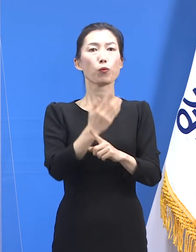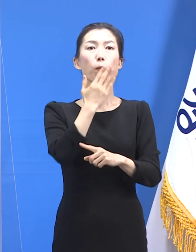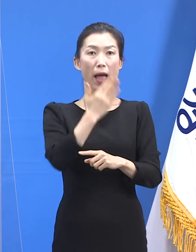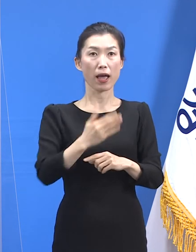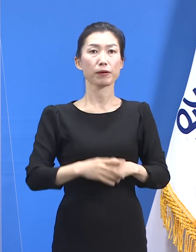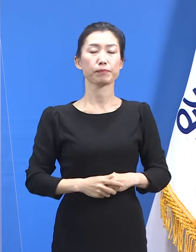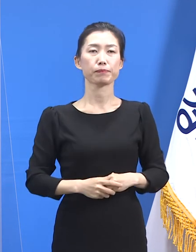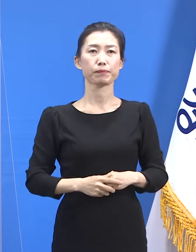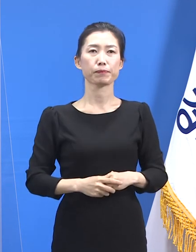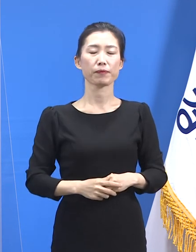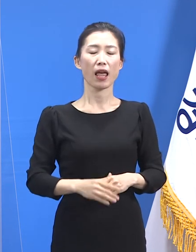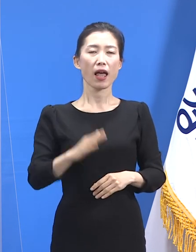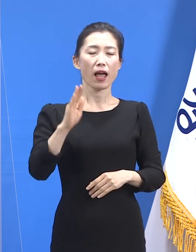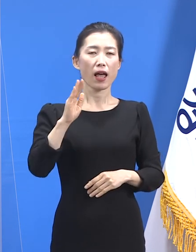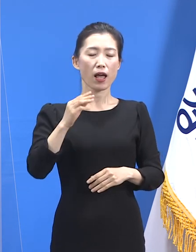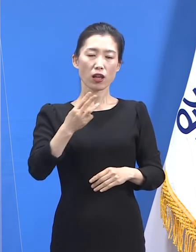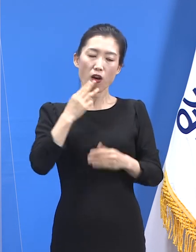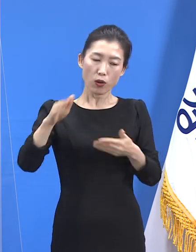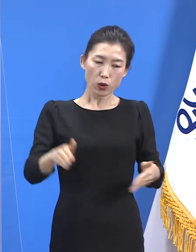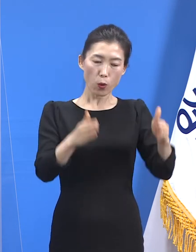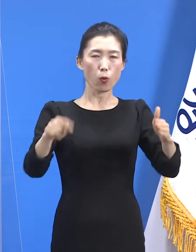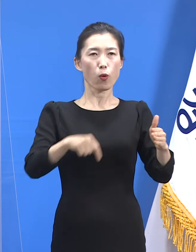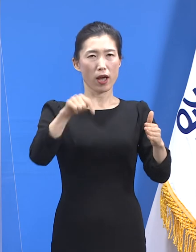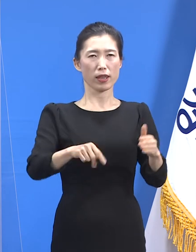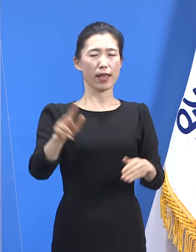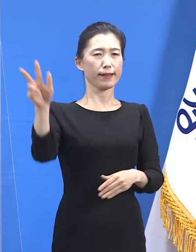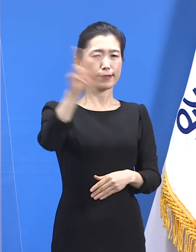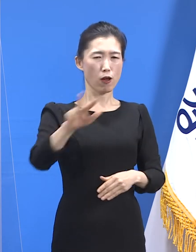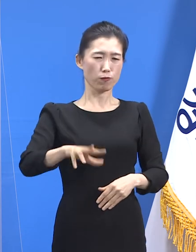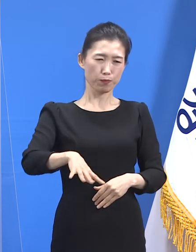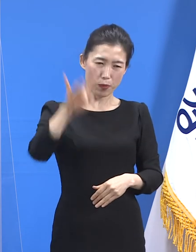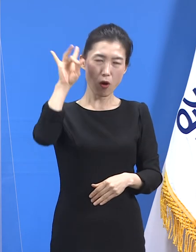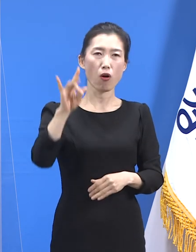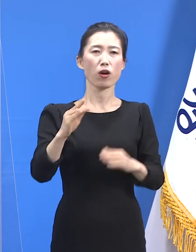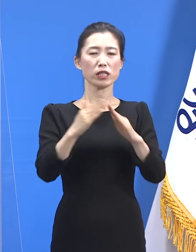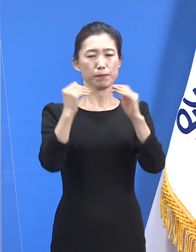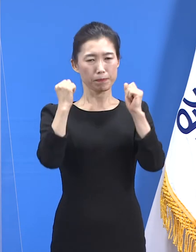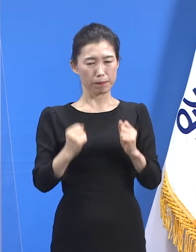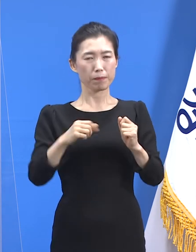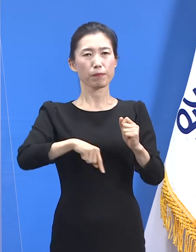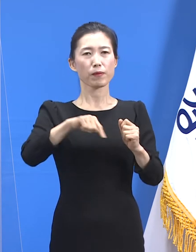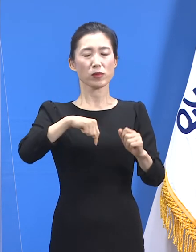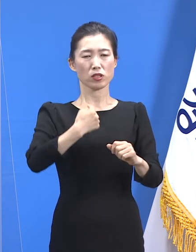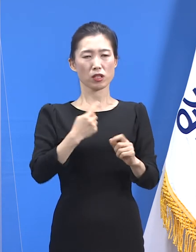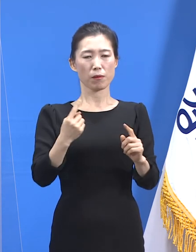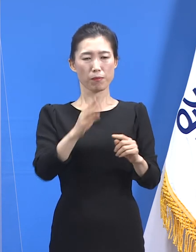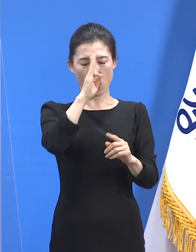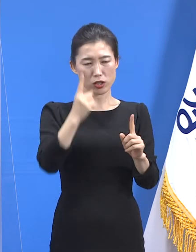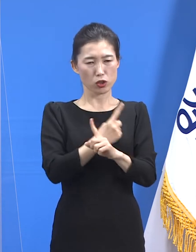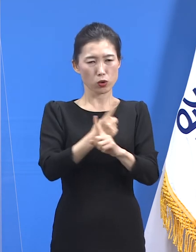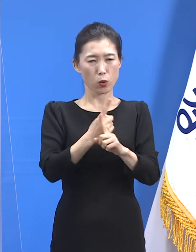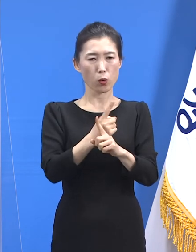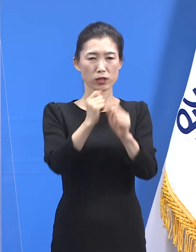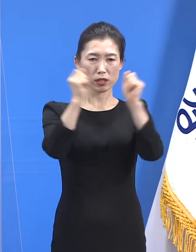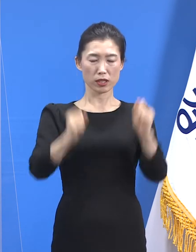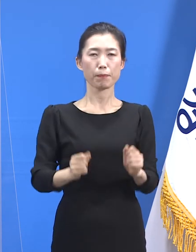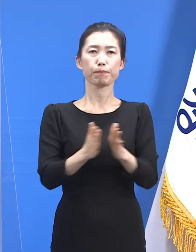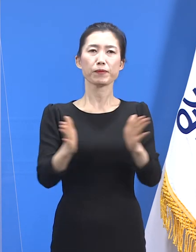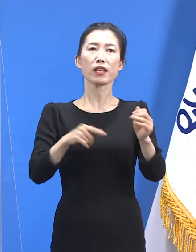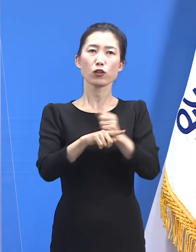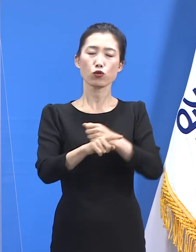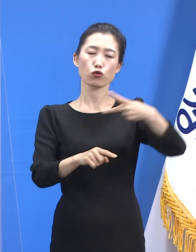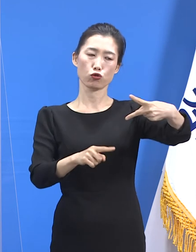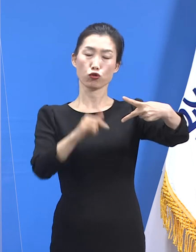도가 자가치료 서비스를 전국 최초로 그리고 전국 유일하게 공식 정책 사업화한 이유는 두 가지입니다.